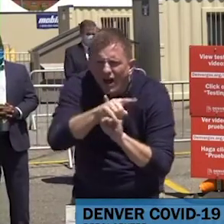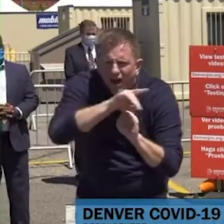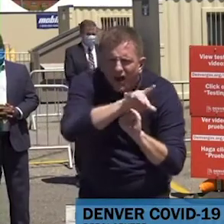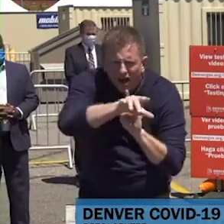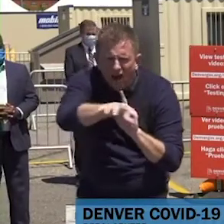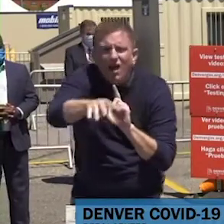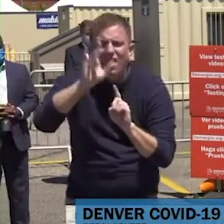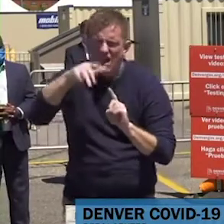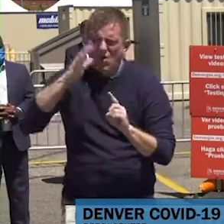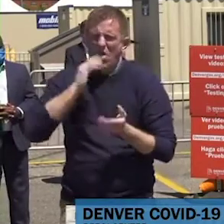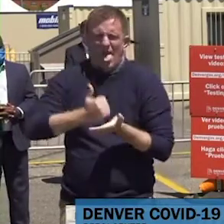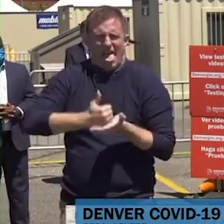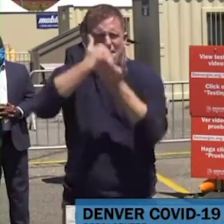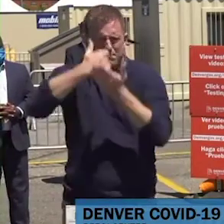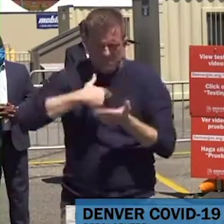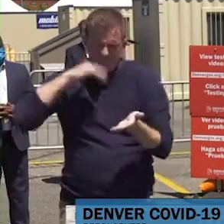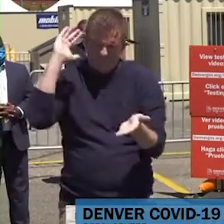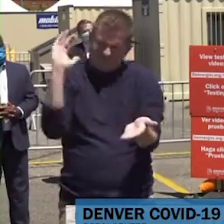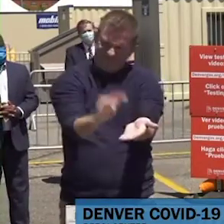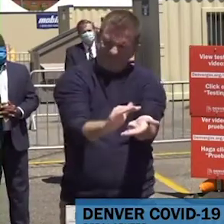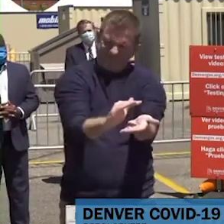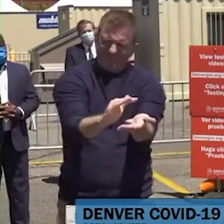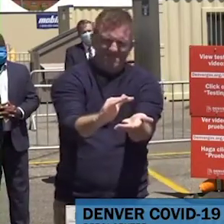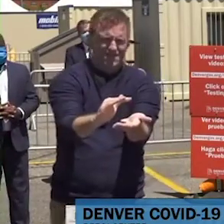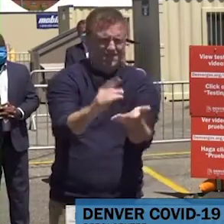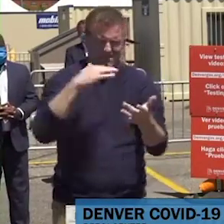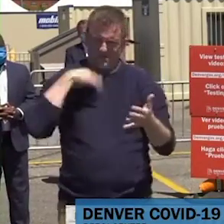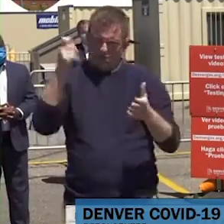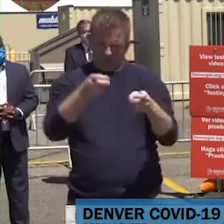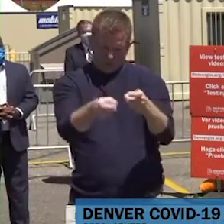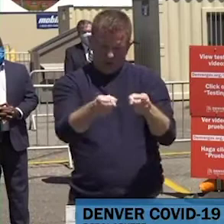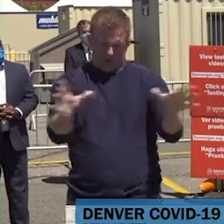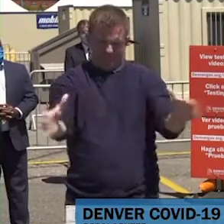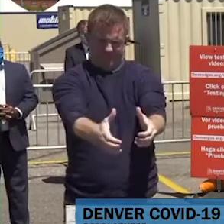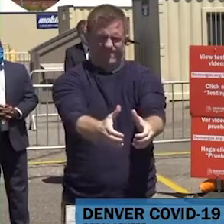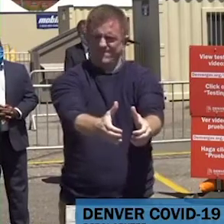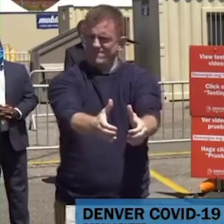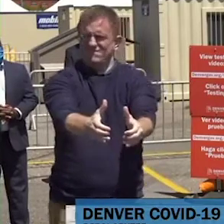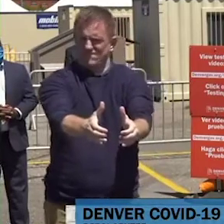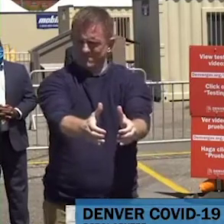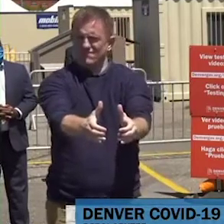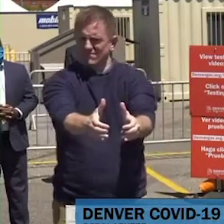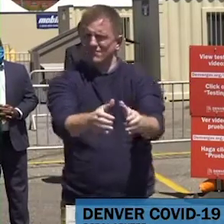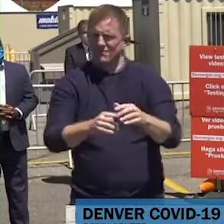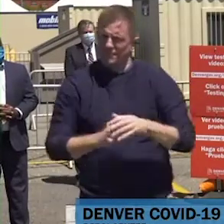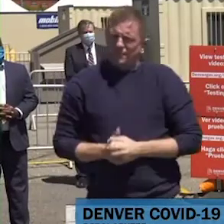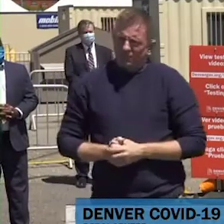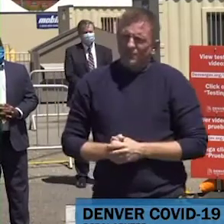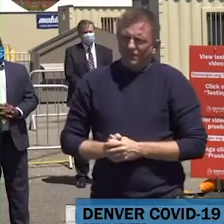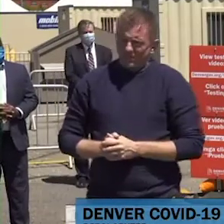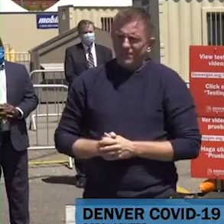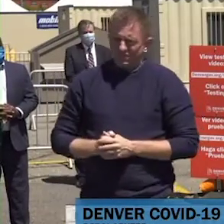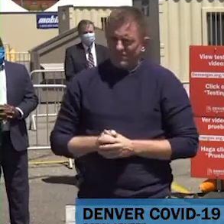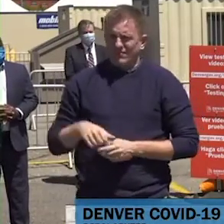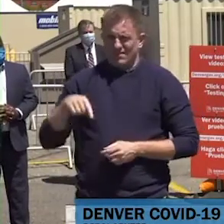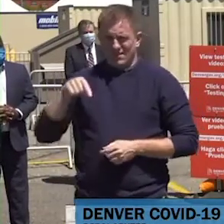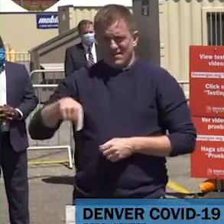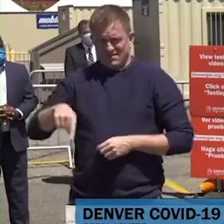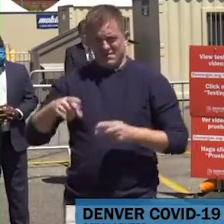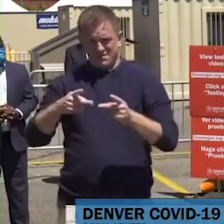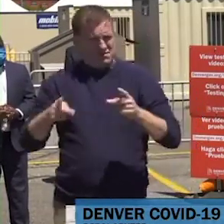brote de infección futuro y detenerlos antes de que se propaguen. Preparar esta instalación no ha sido fácil,